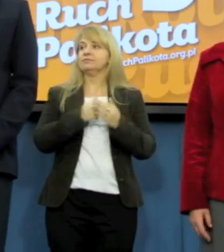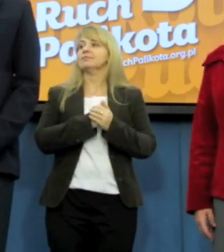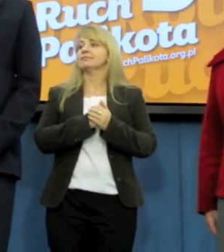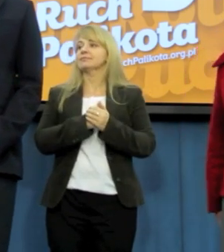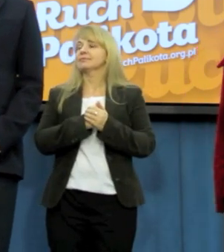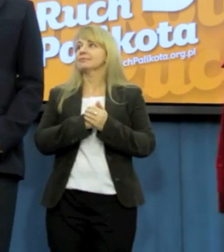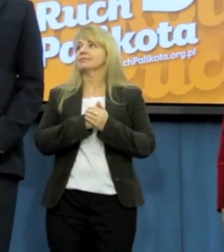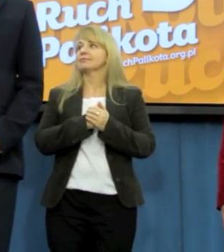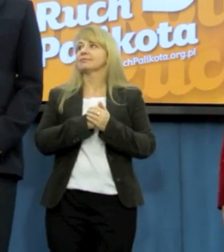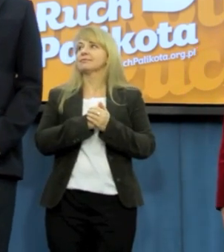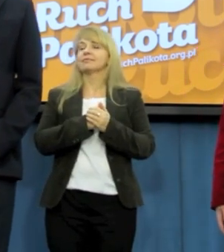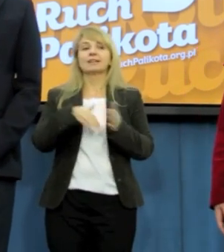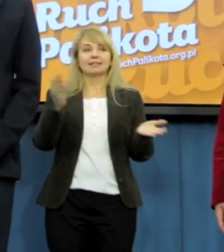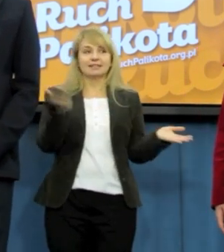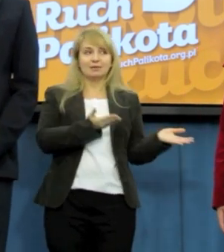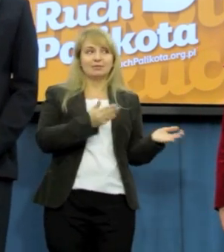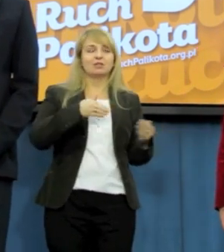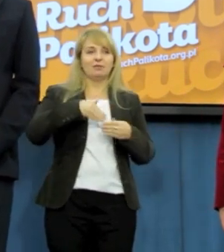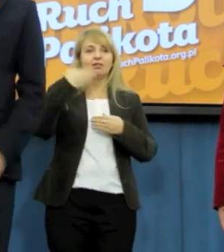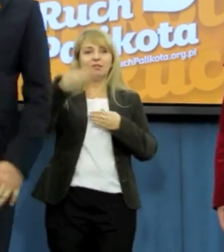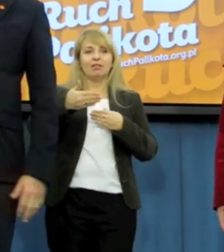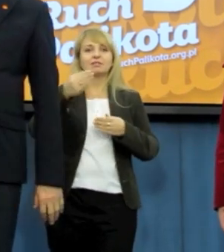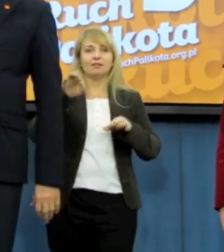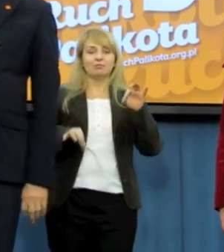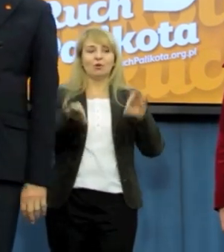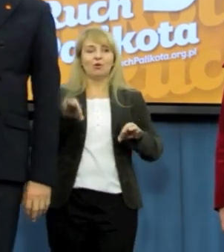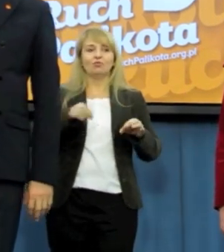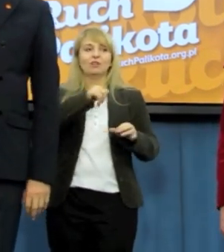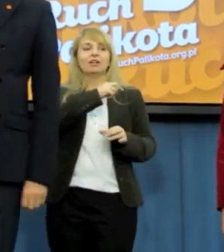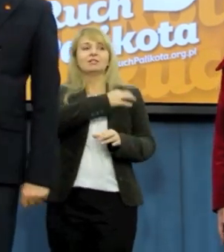Dziękuję bardzo i zapraszam na kolejne konferencje.